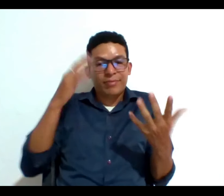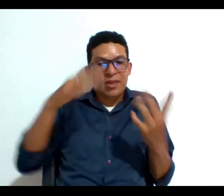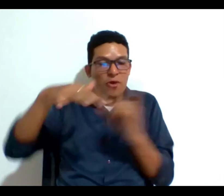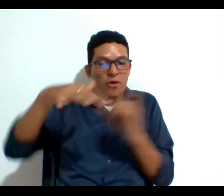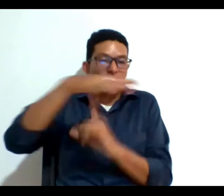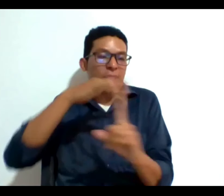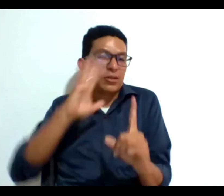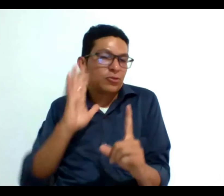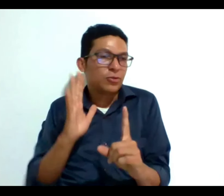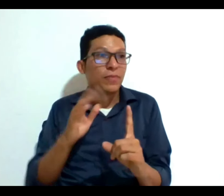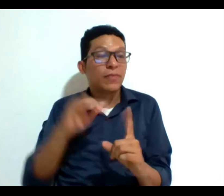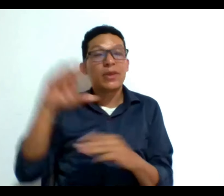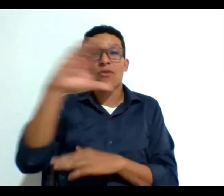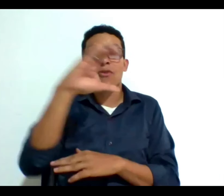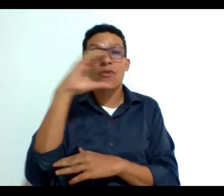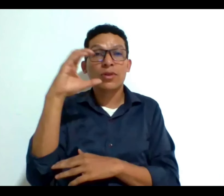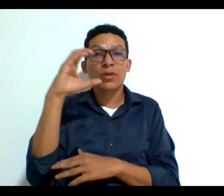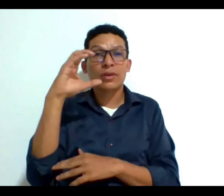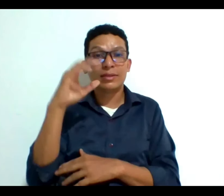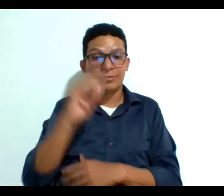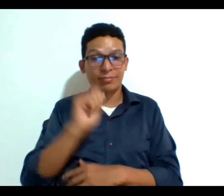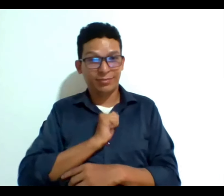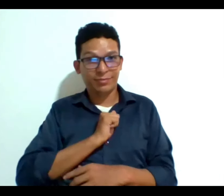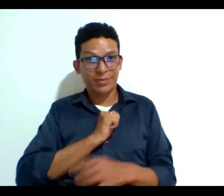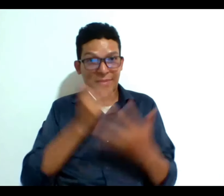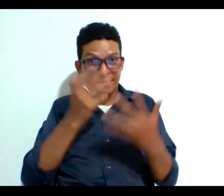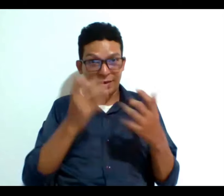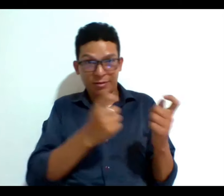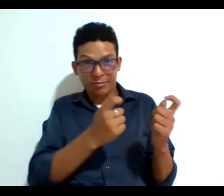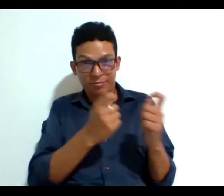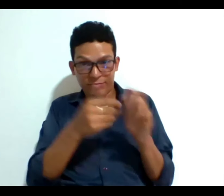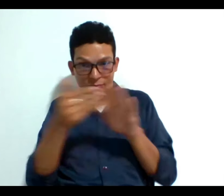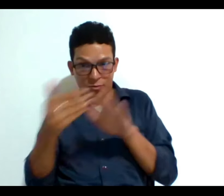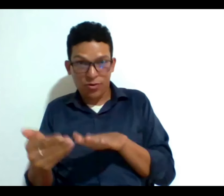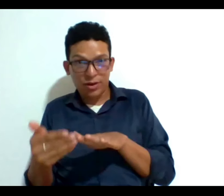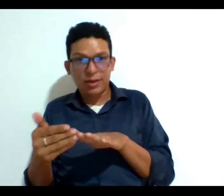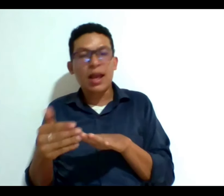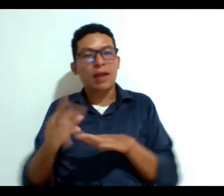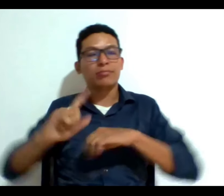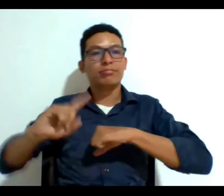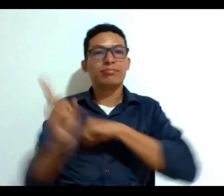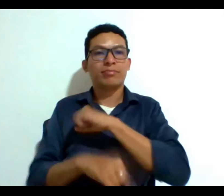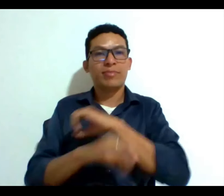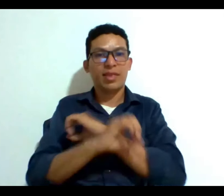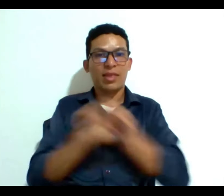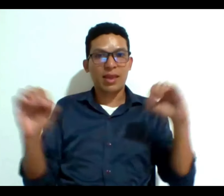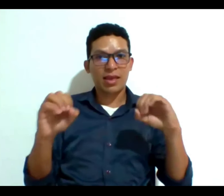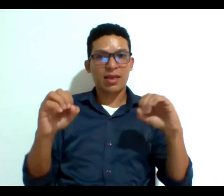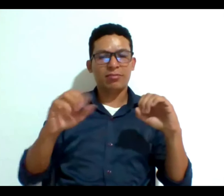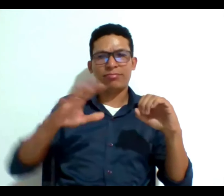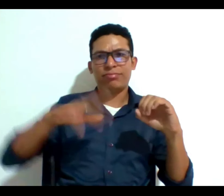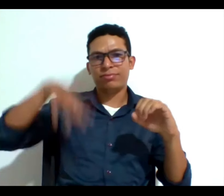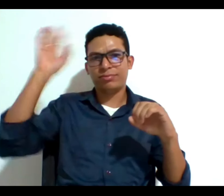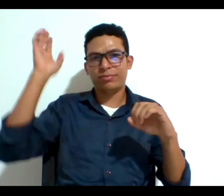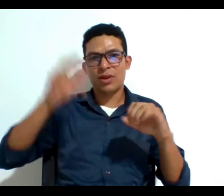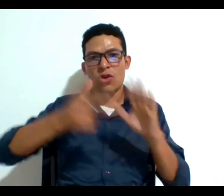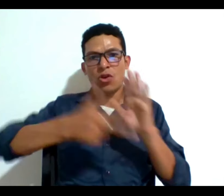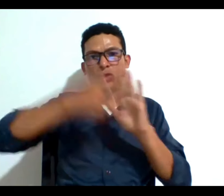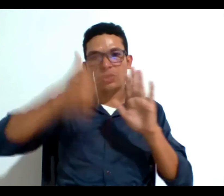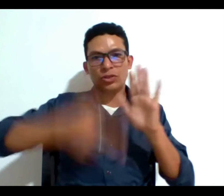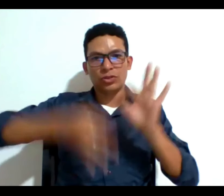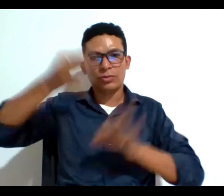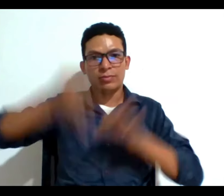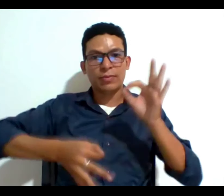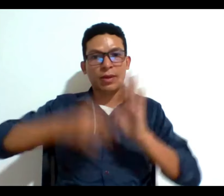en Colombia la eutanasia fue despenalizada por la corte constitucional hace muchísimos años desde 1997